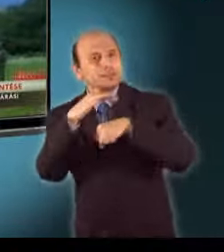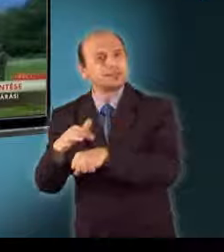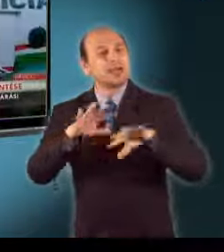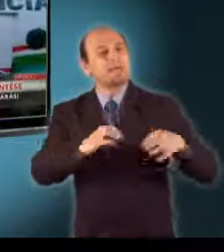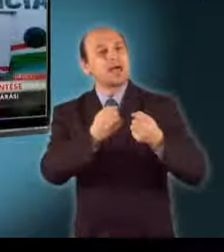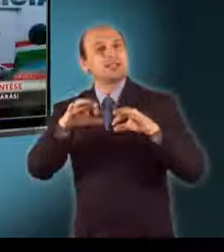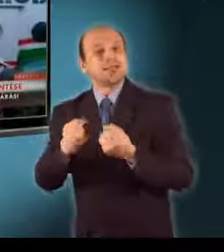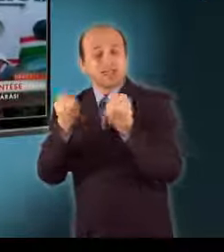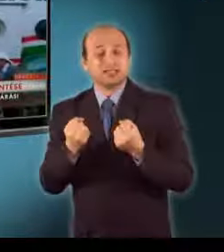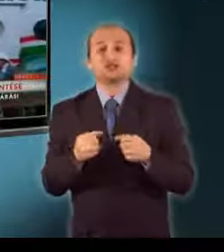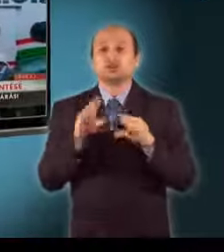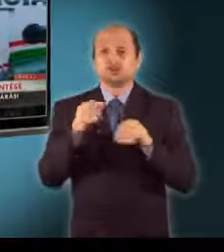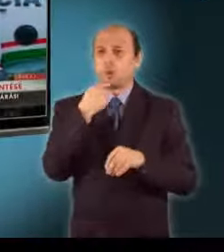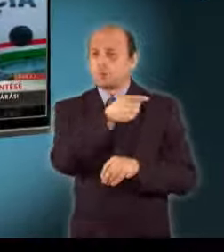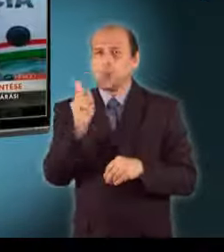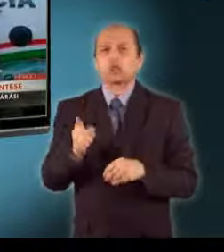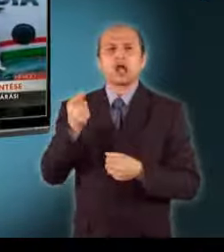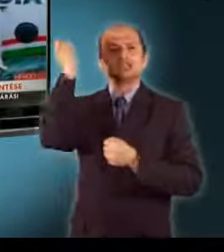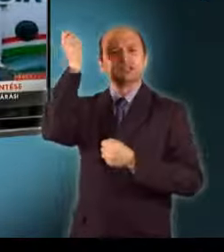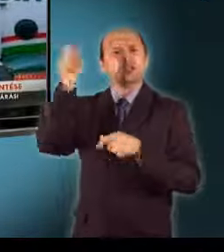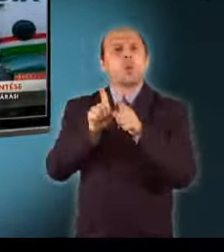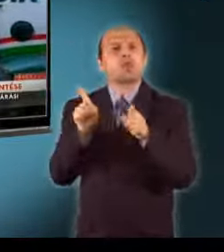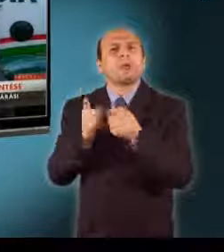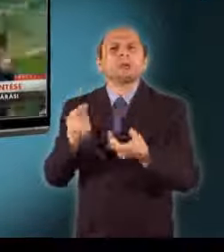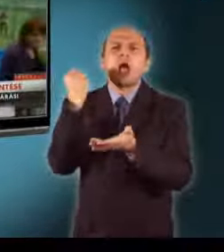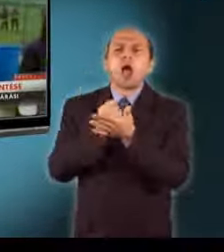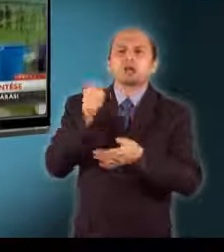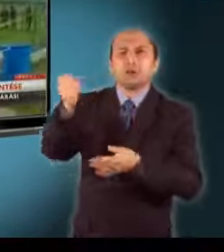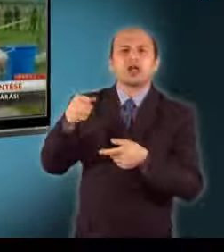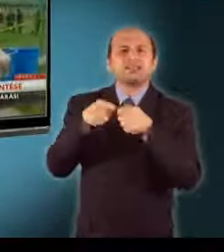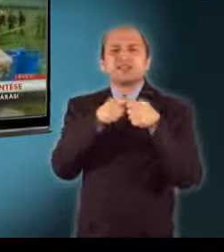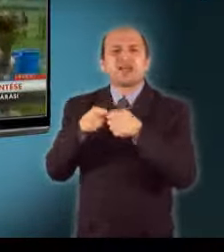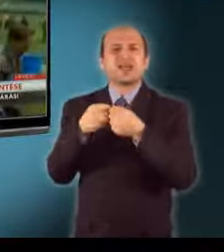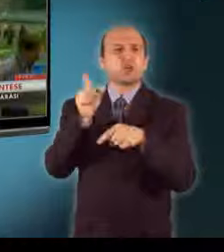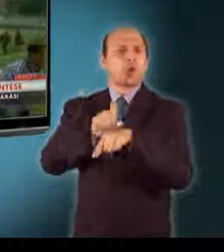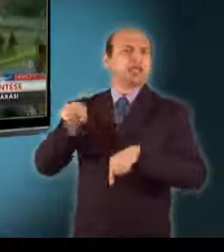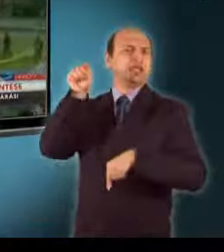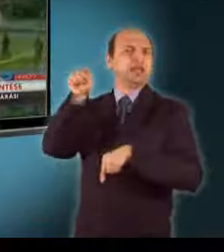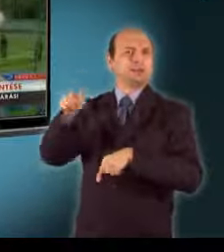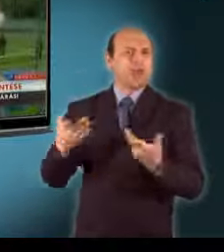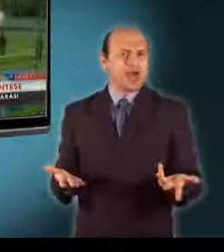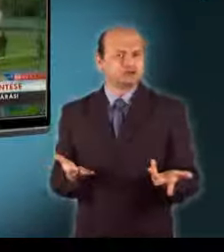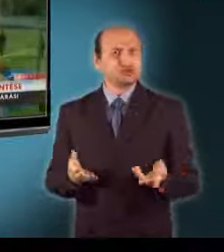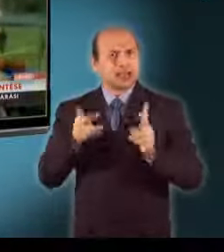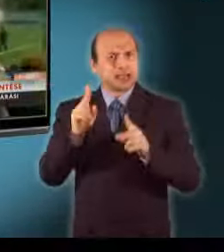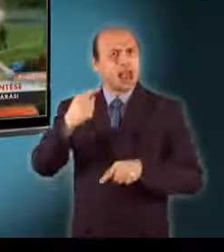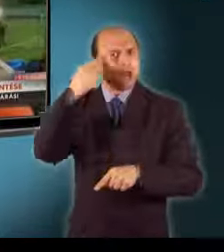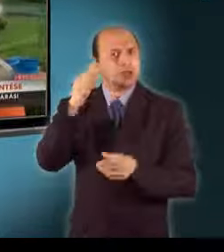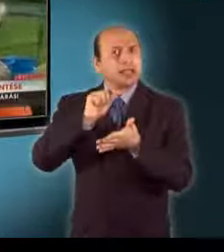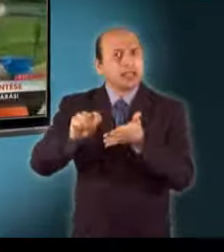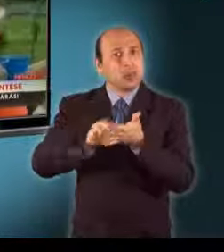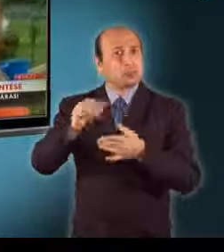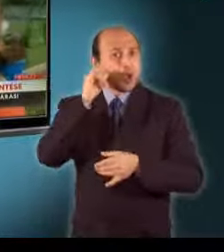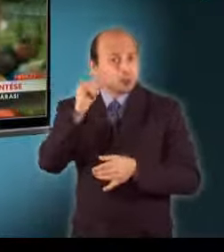Sokan a hatóságokat és a helyi szervezőket hibáztatják a történtekért. Az irodának nem lett volna szabad idehozni a minket az